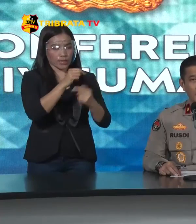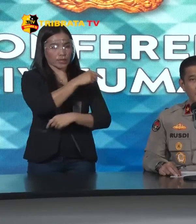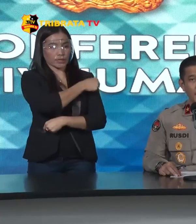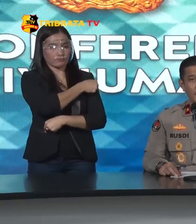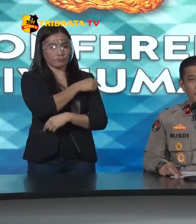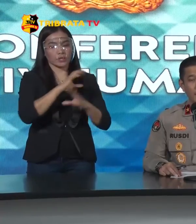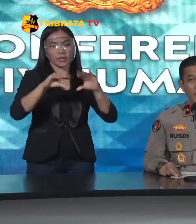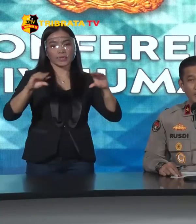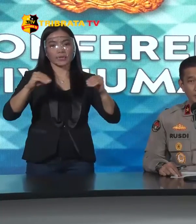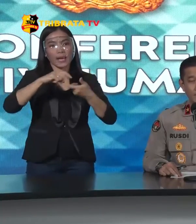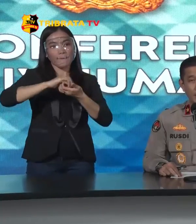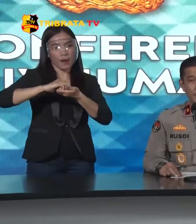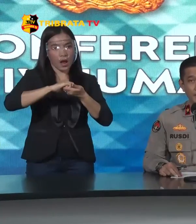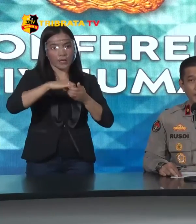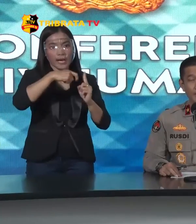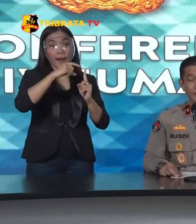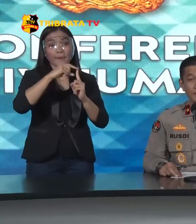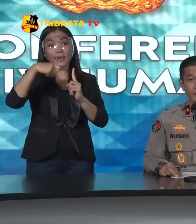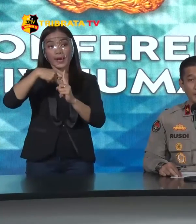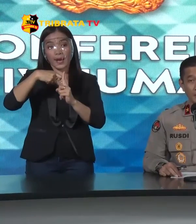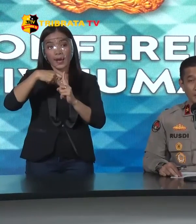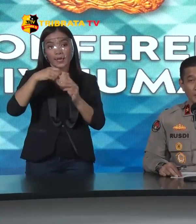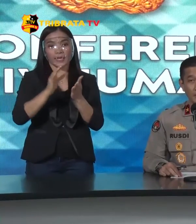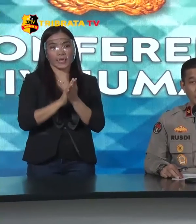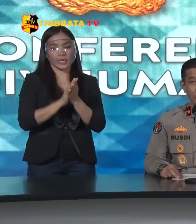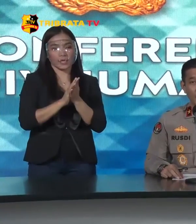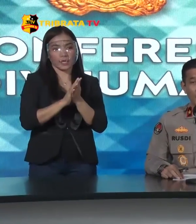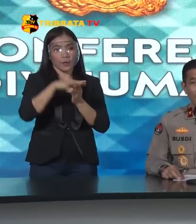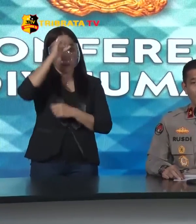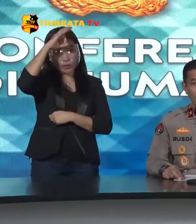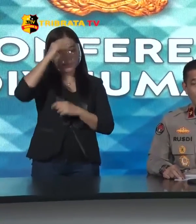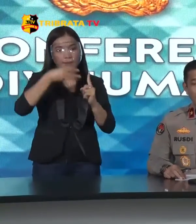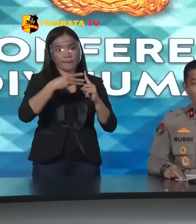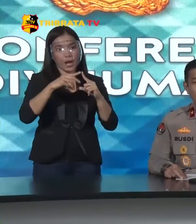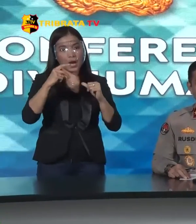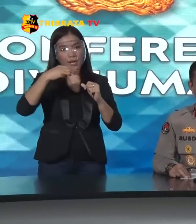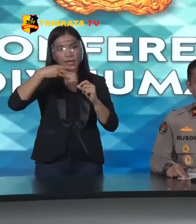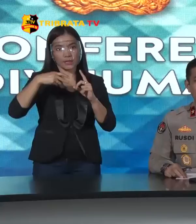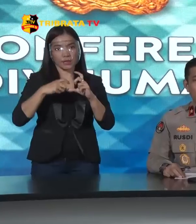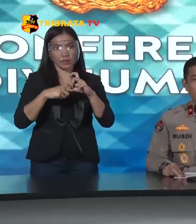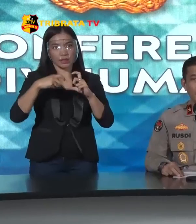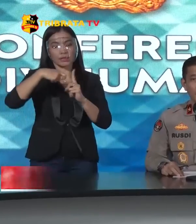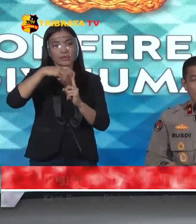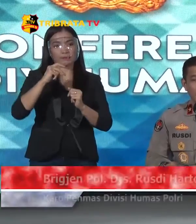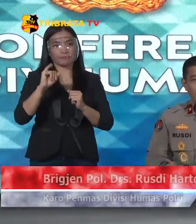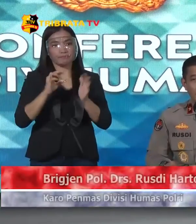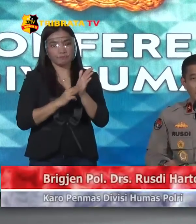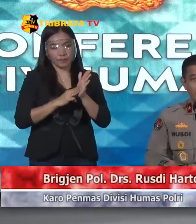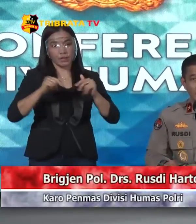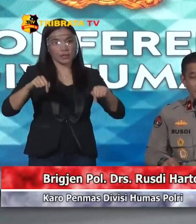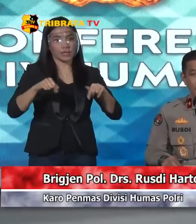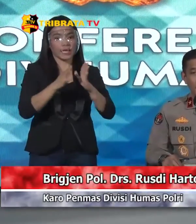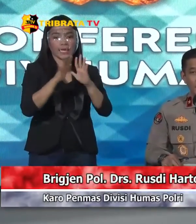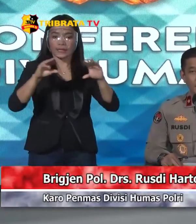Antara KPK Dengan Barreskrim Dalam Manila Itu telah Berjalan dengan baik Kegiatan